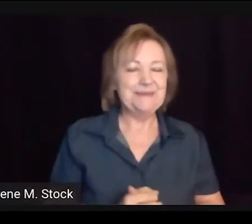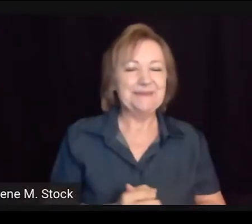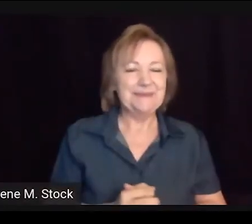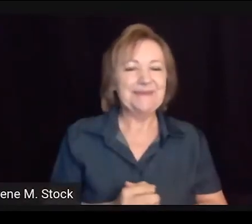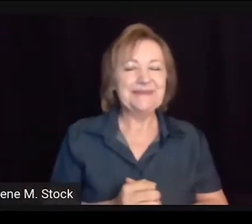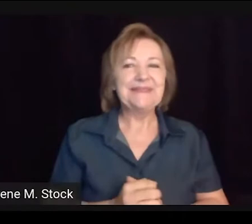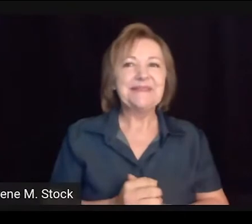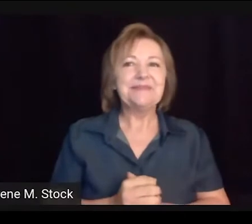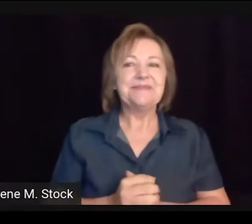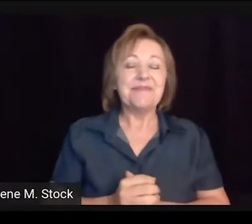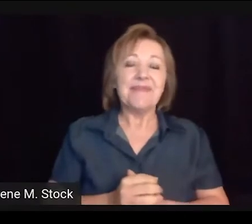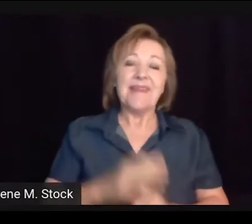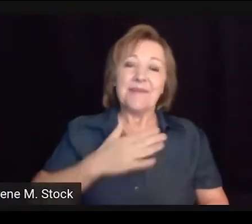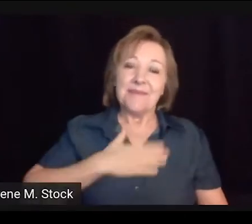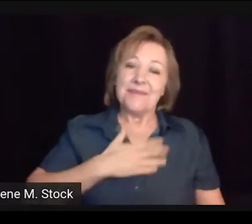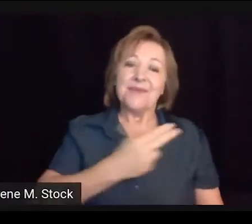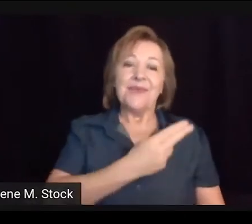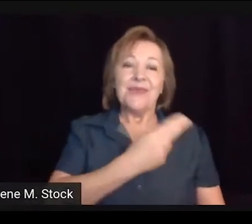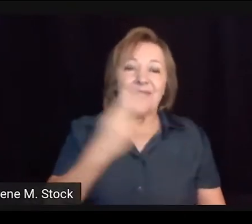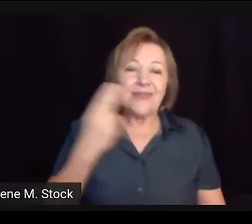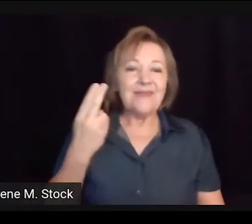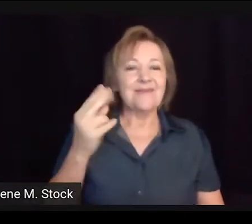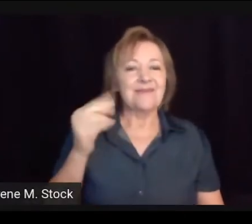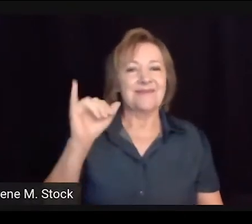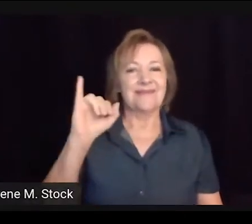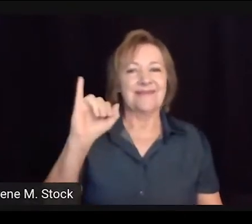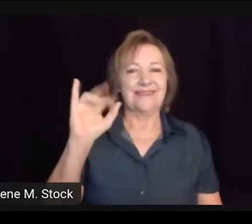vocês nessa posa em Libras.